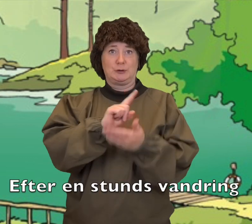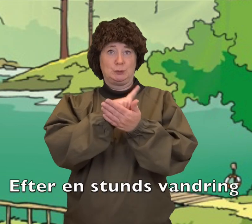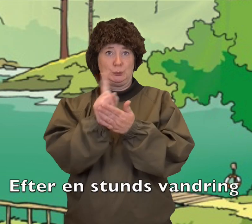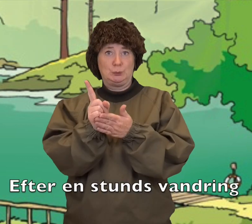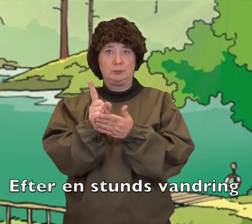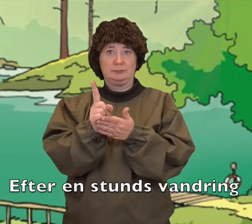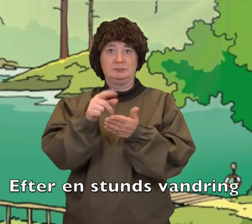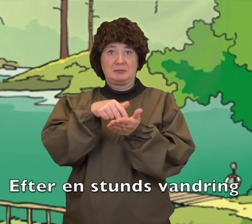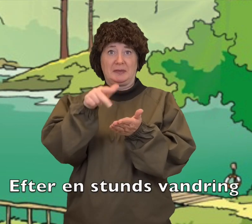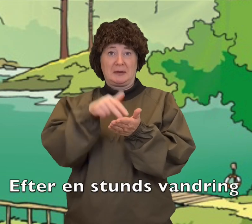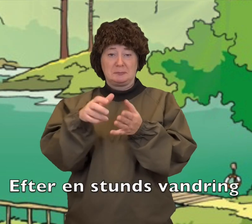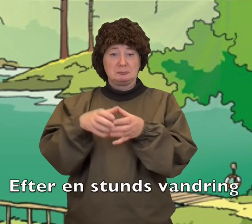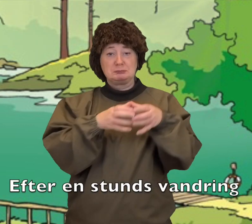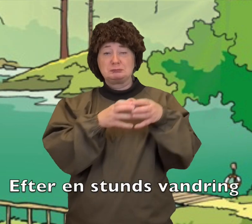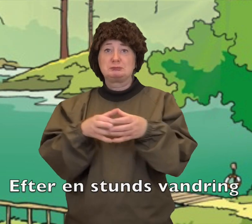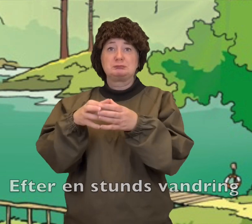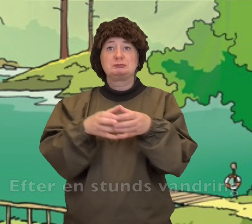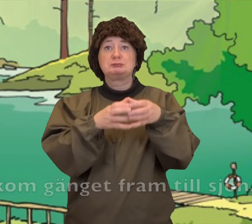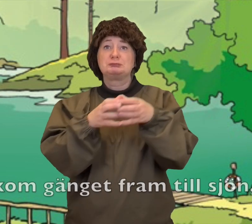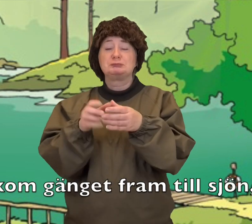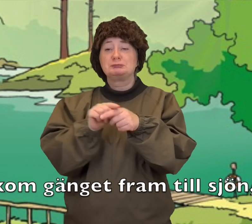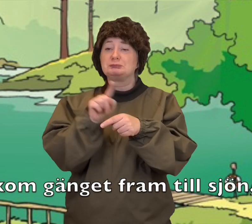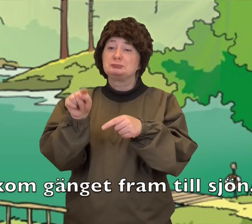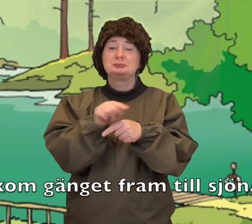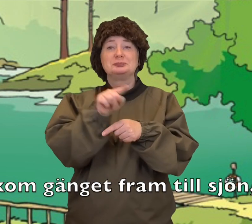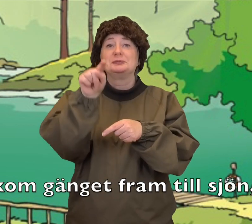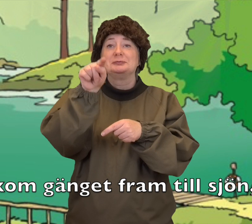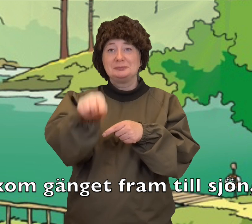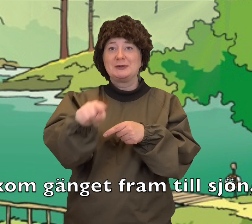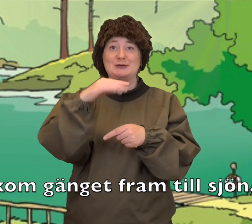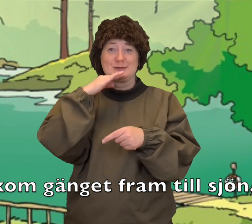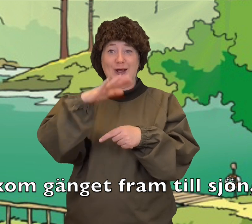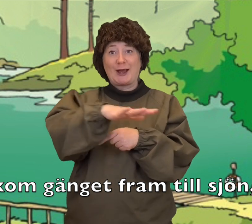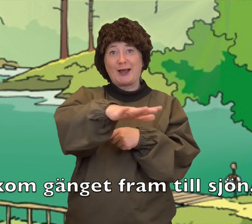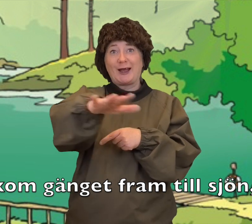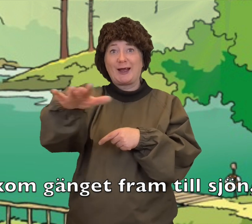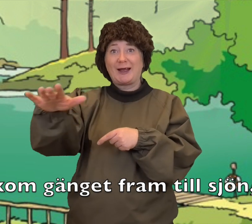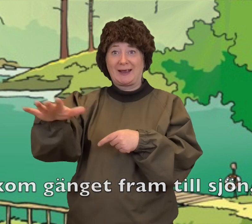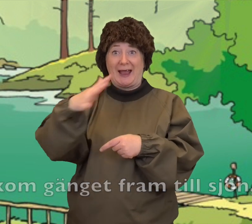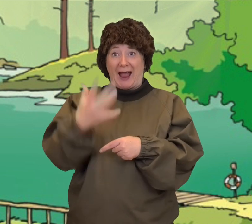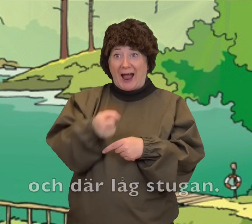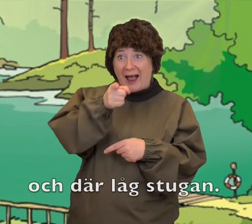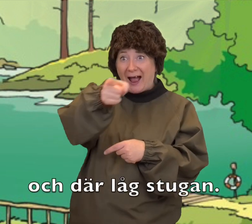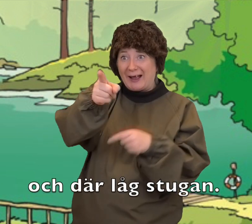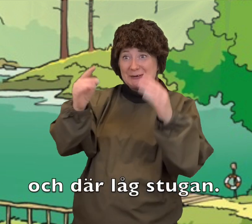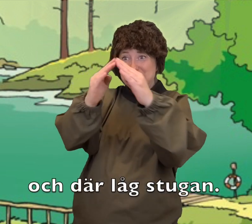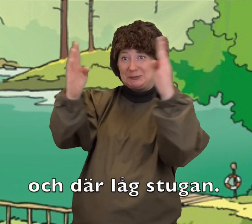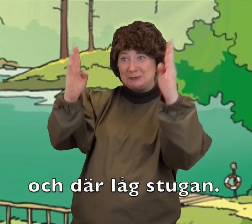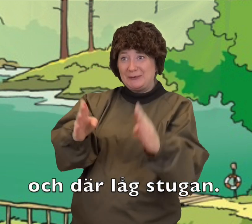Efter en stunds vandring kom gänget fram till sjön. Och där låg stugan.